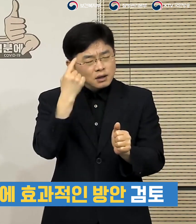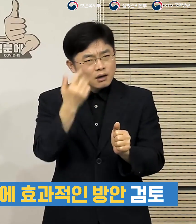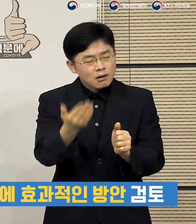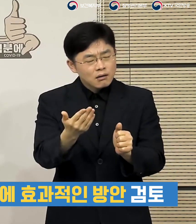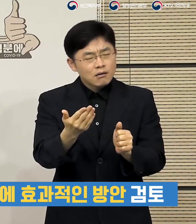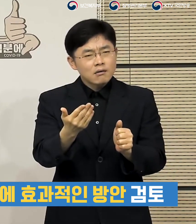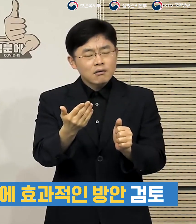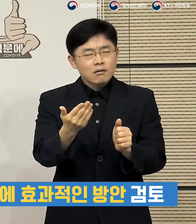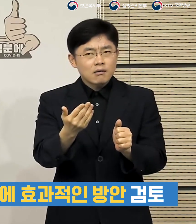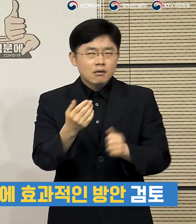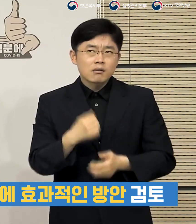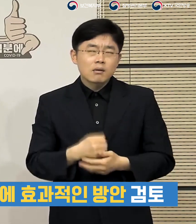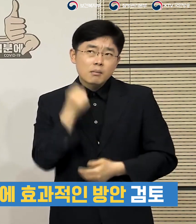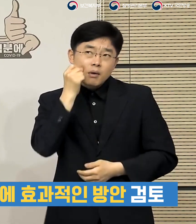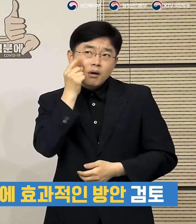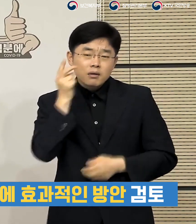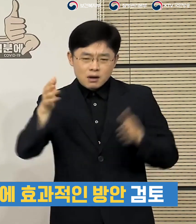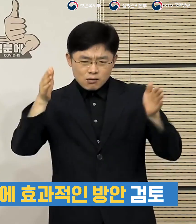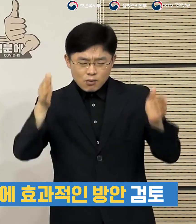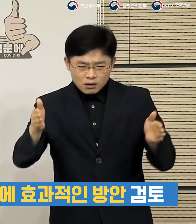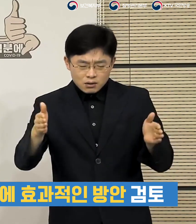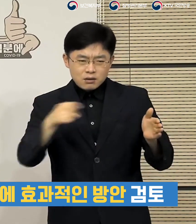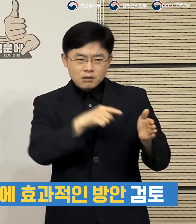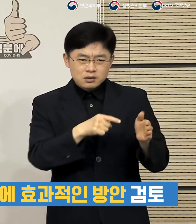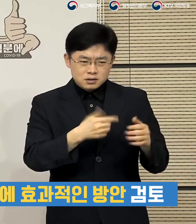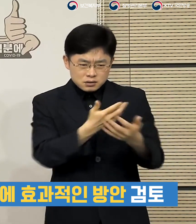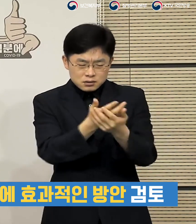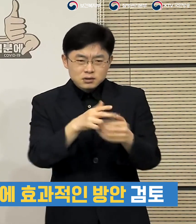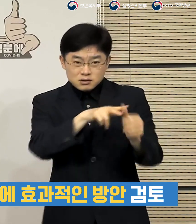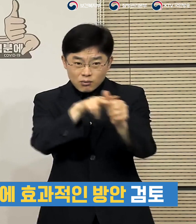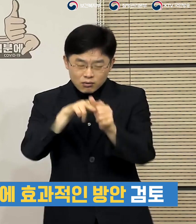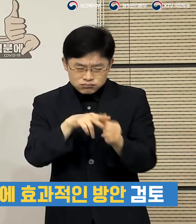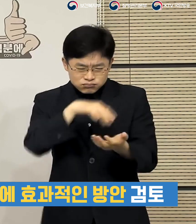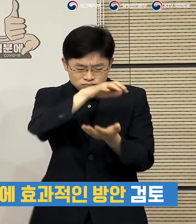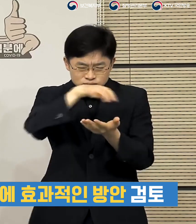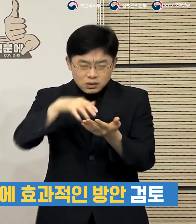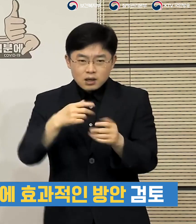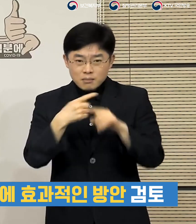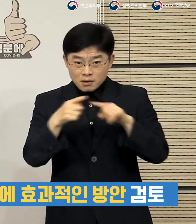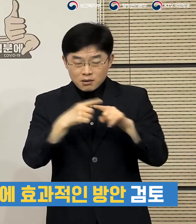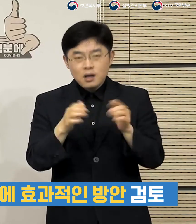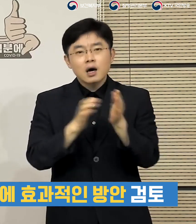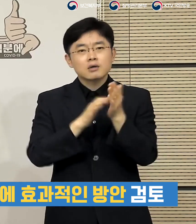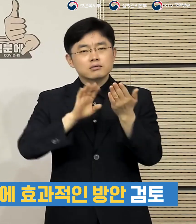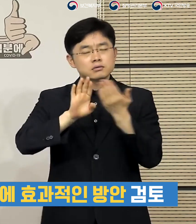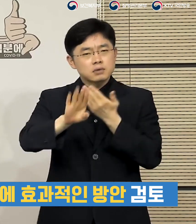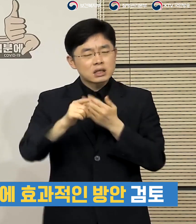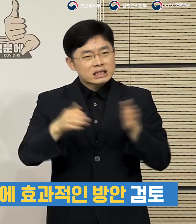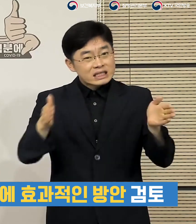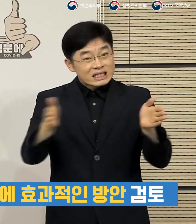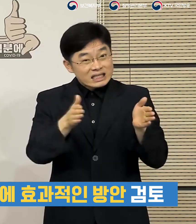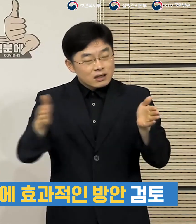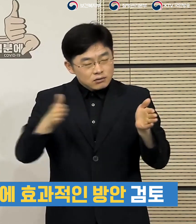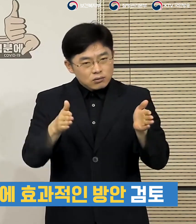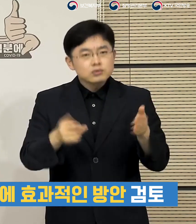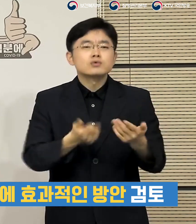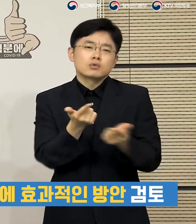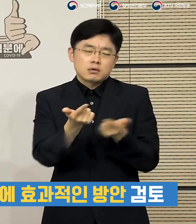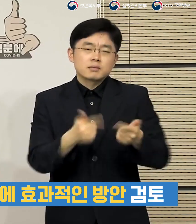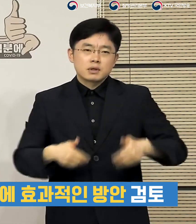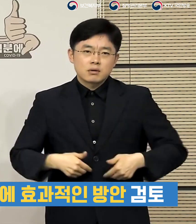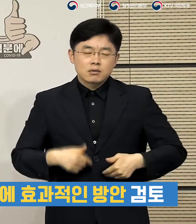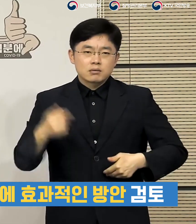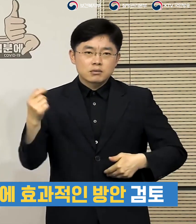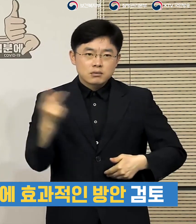몇 달 동안의 이 데이터들을 좀 분석하고 향후에도 좀 추가적인 조치들을 검토하면서 단계적으로